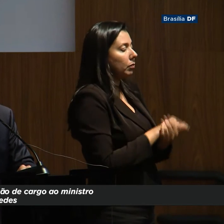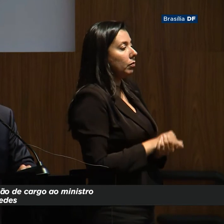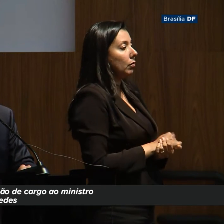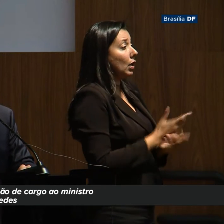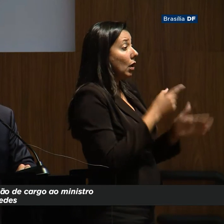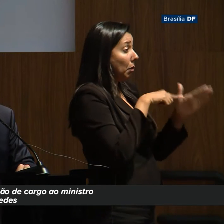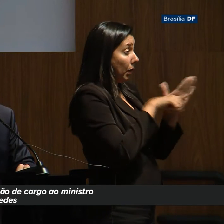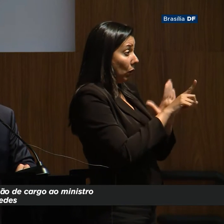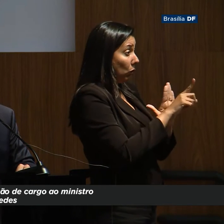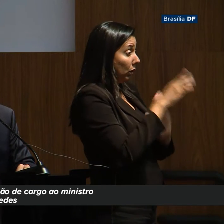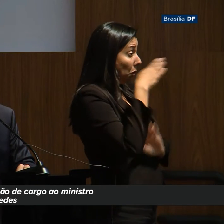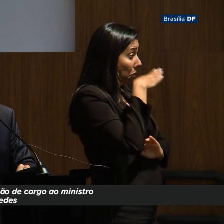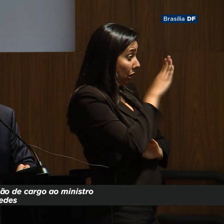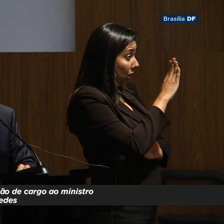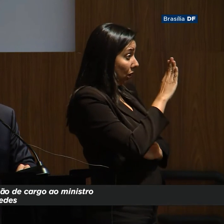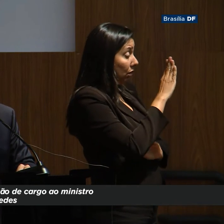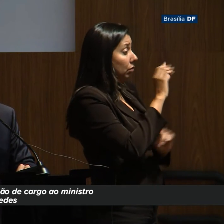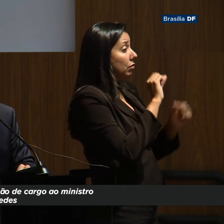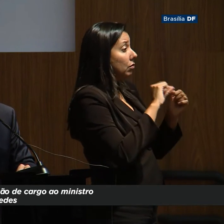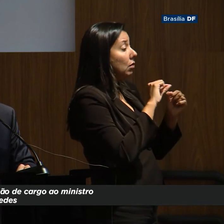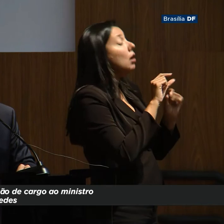pergunta que o presidente faz é a seguinte,